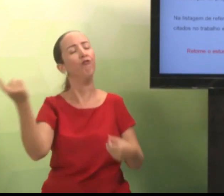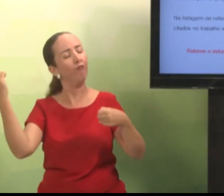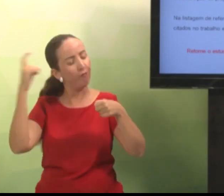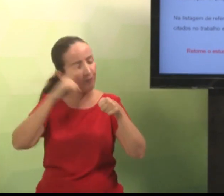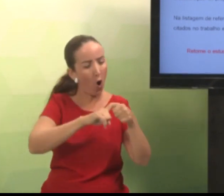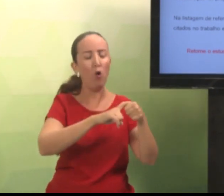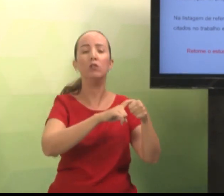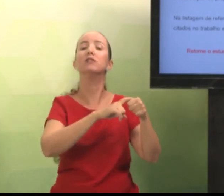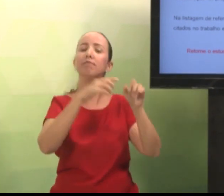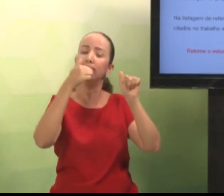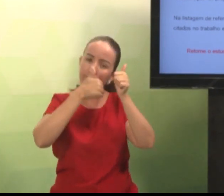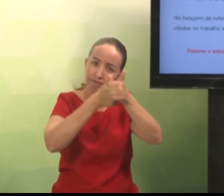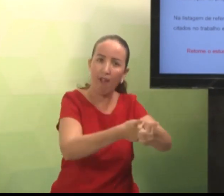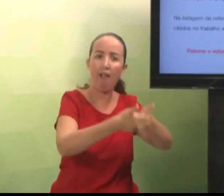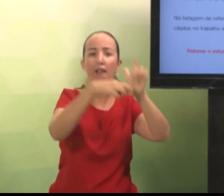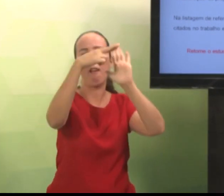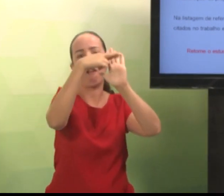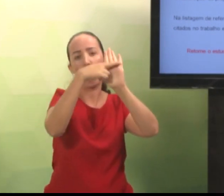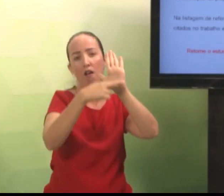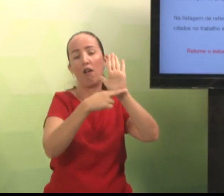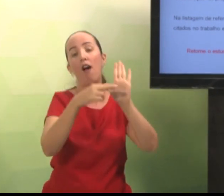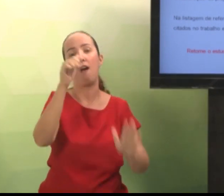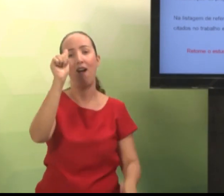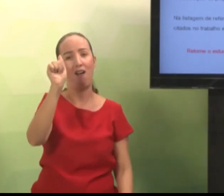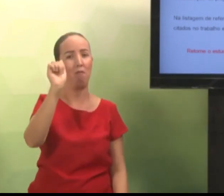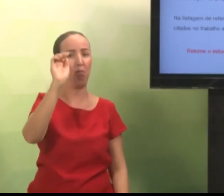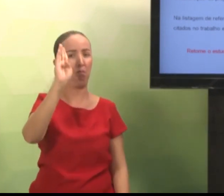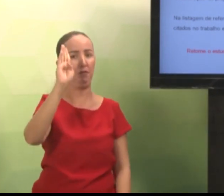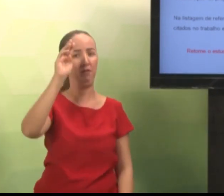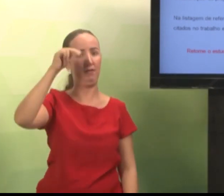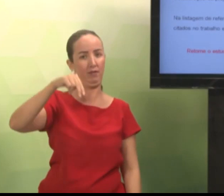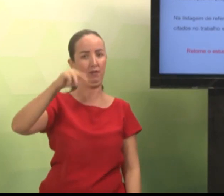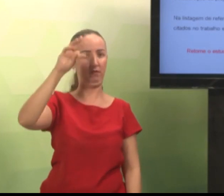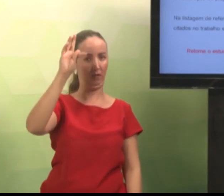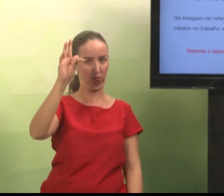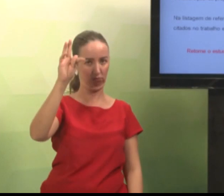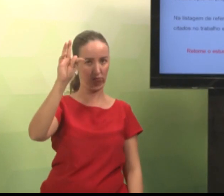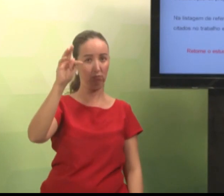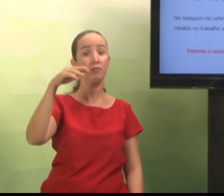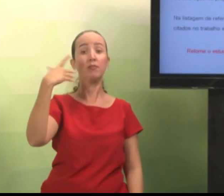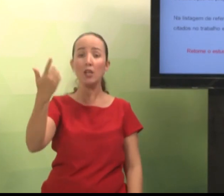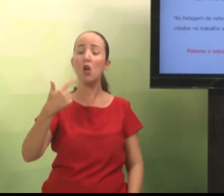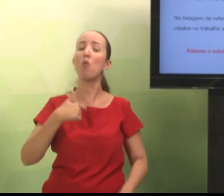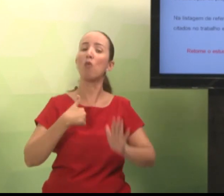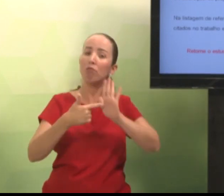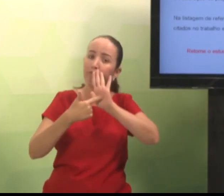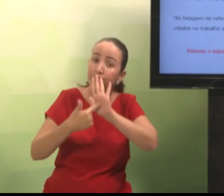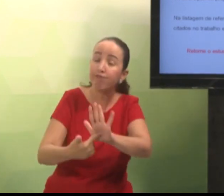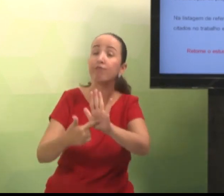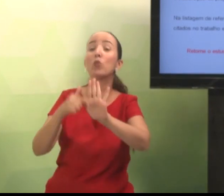que você consultou. Então, se necessário, volte às normas da ABNT.